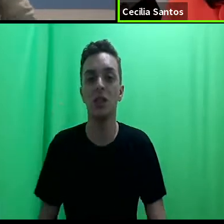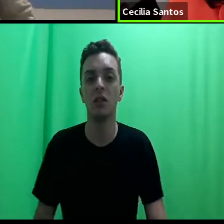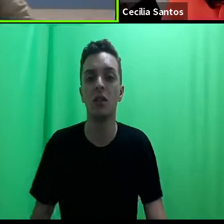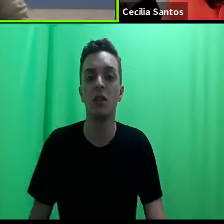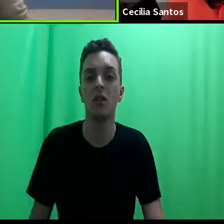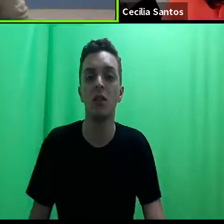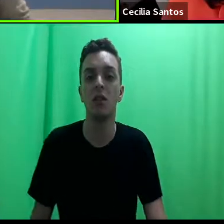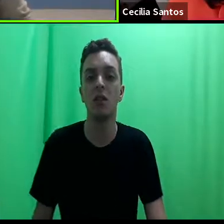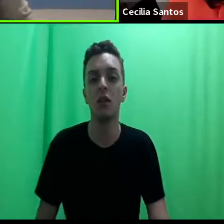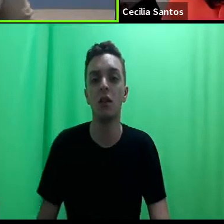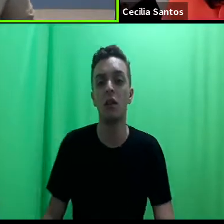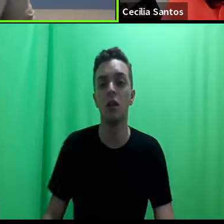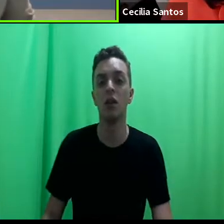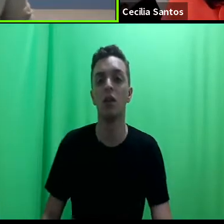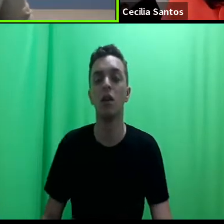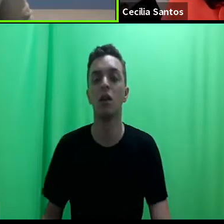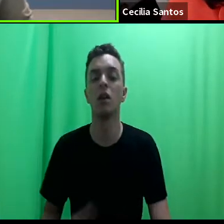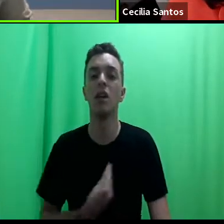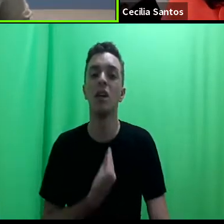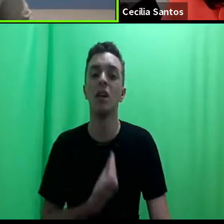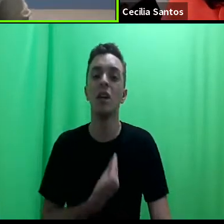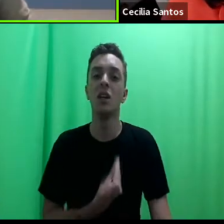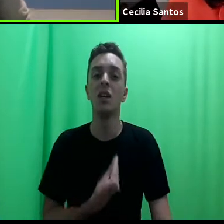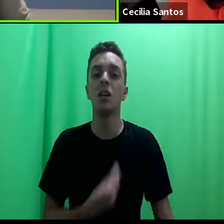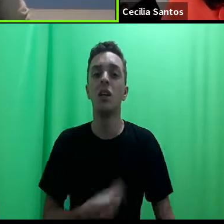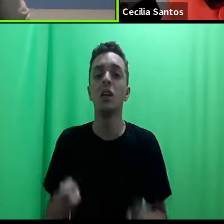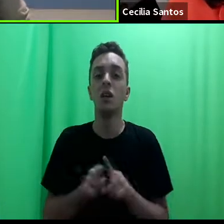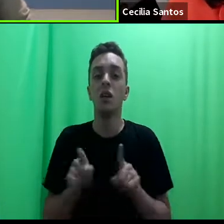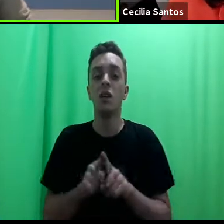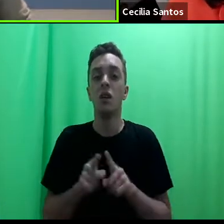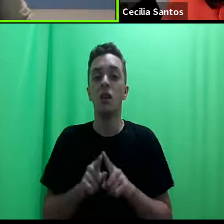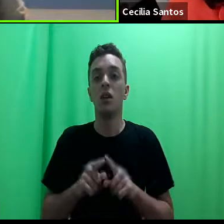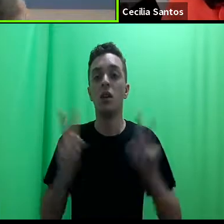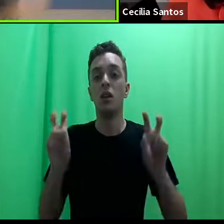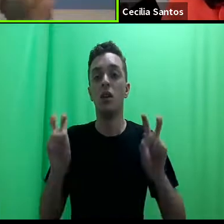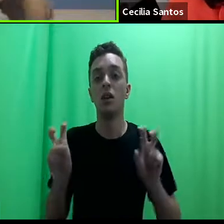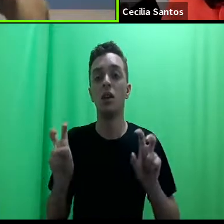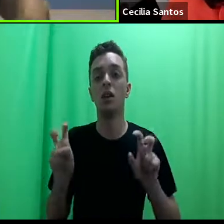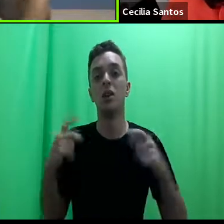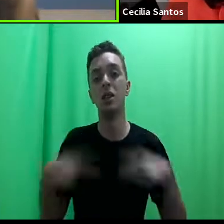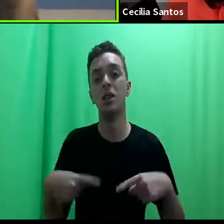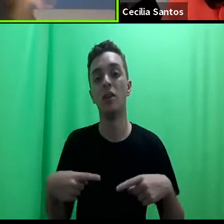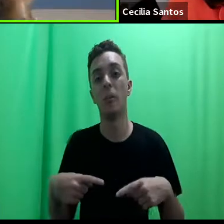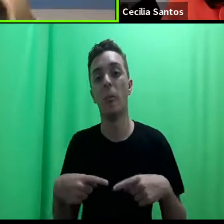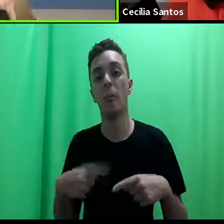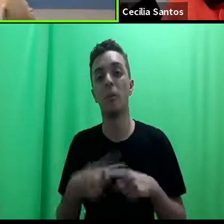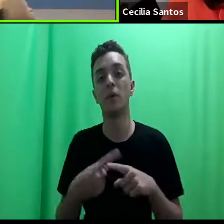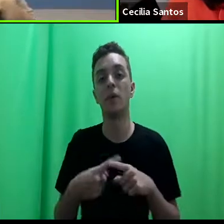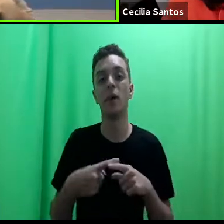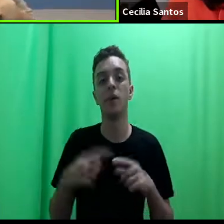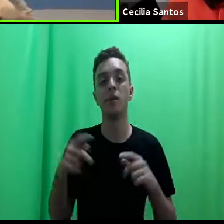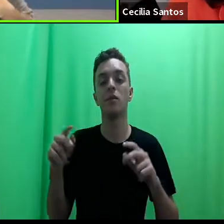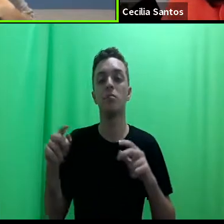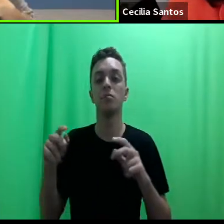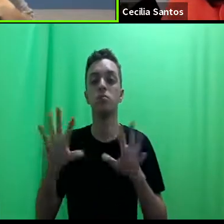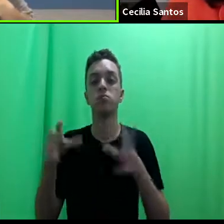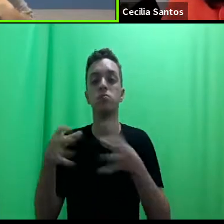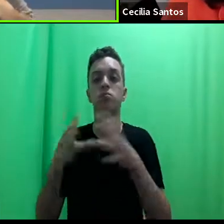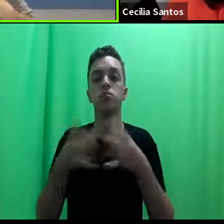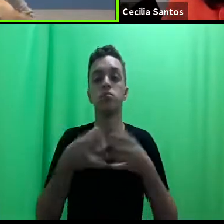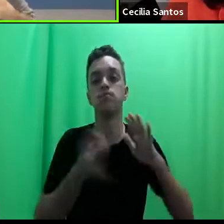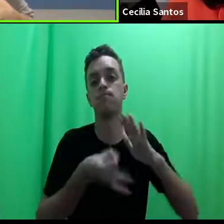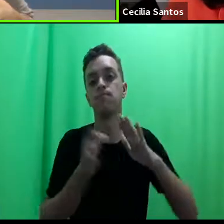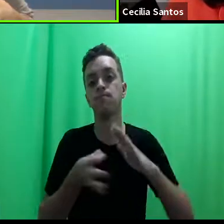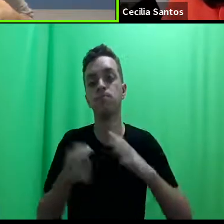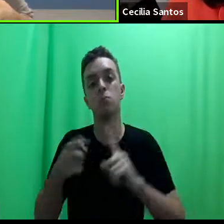Olha, professora, existe aí também questões que desafiam, uma pluralidade de modelos de clínicas, eu